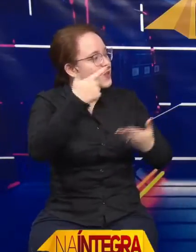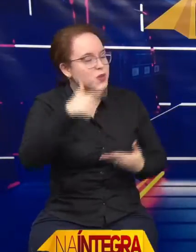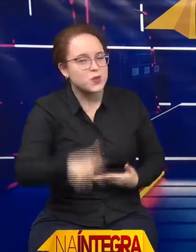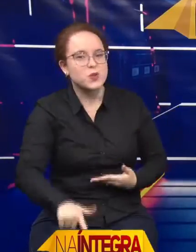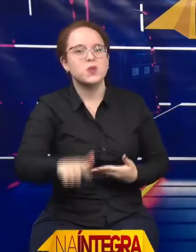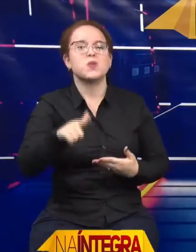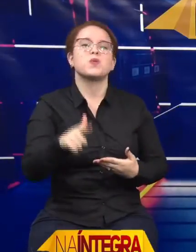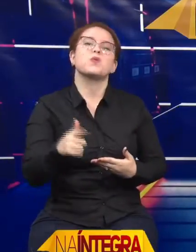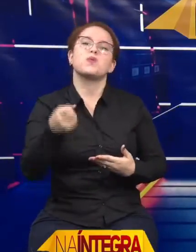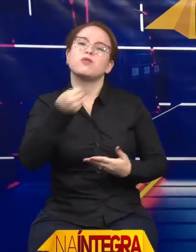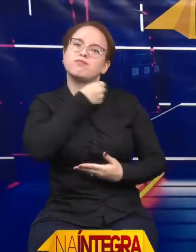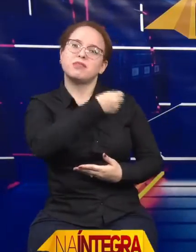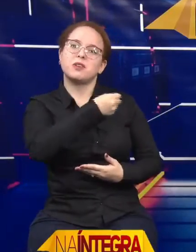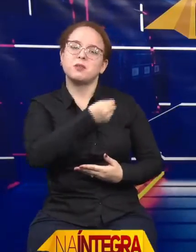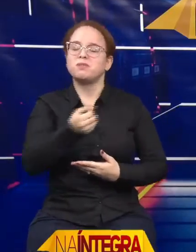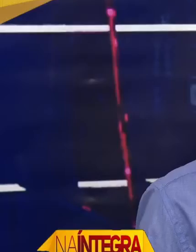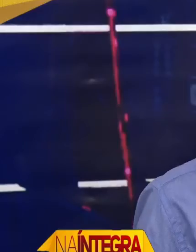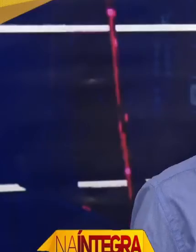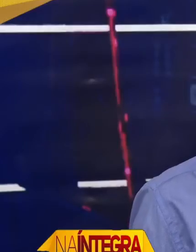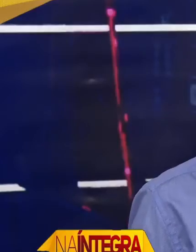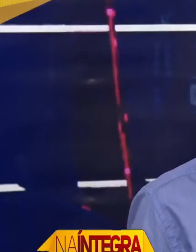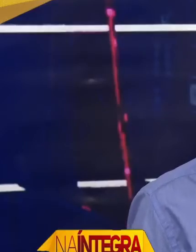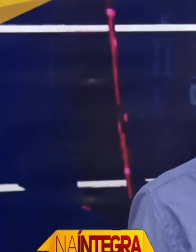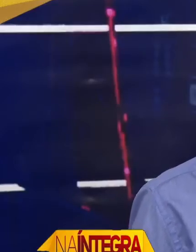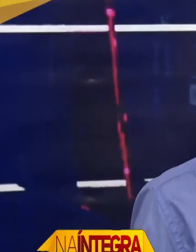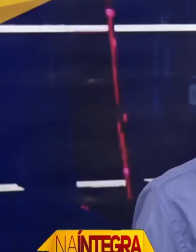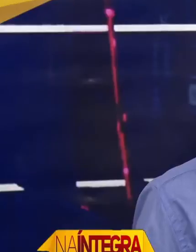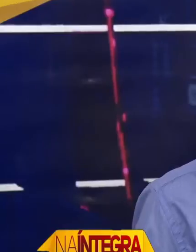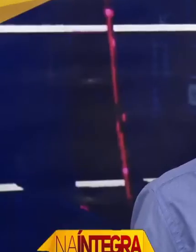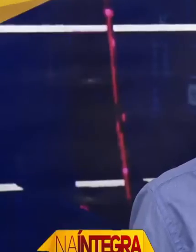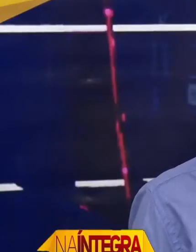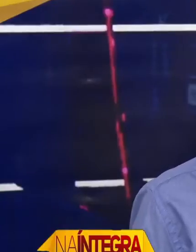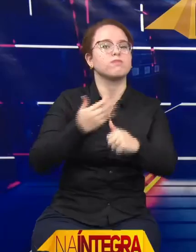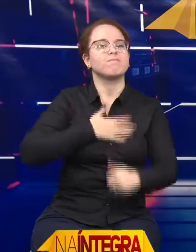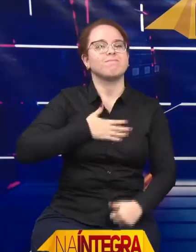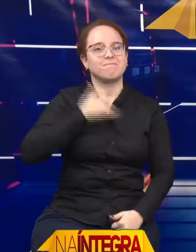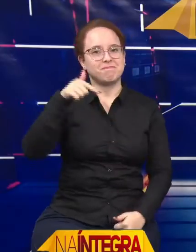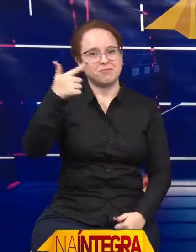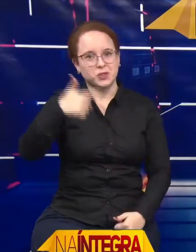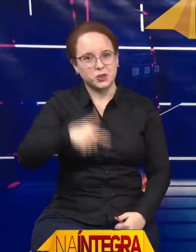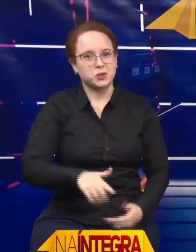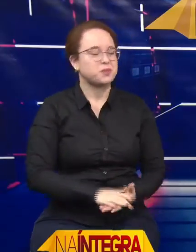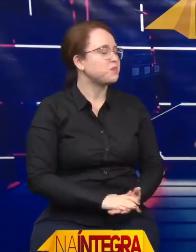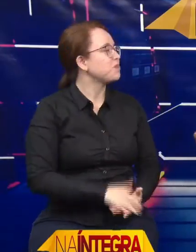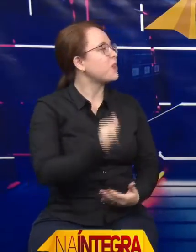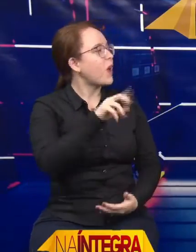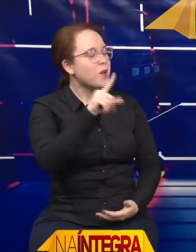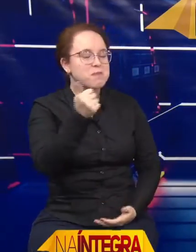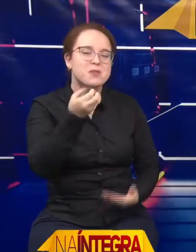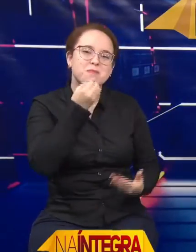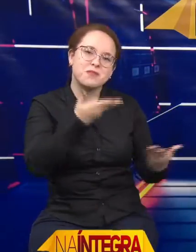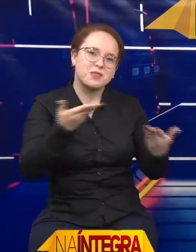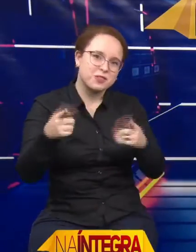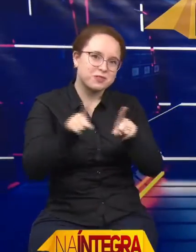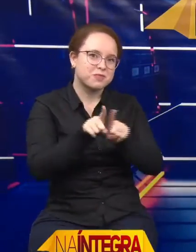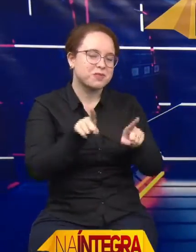Obrigado, boa noite, boa noite a todos, é um prazer estar aqui novamente. Amanda, seja bem-vinda também, prazer imenso poder